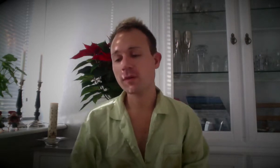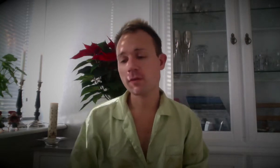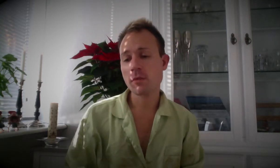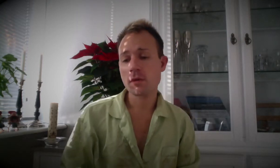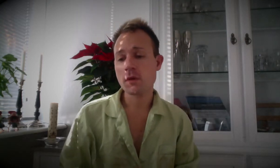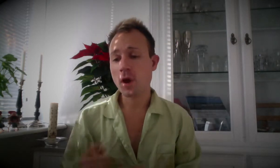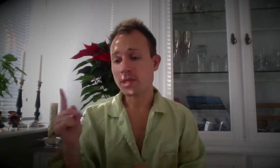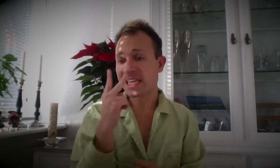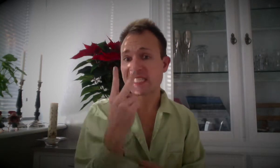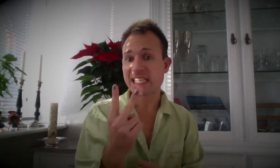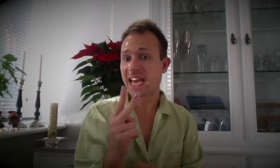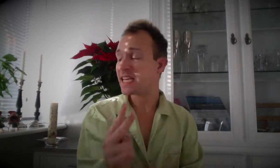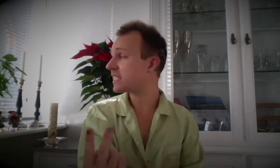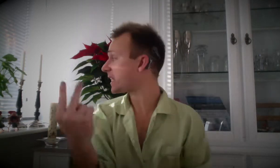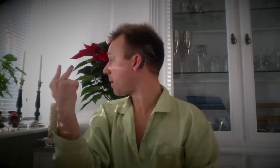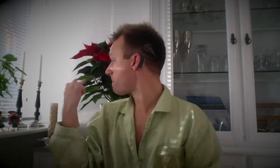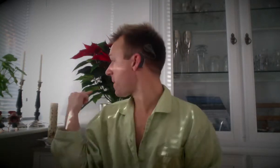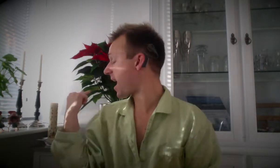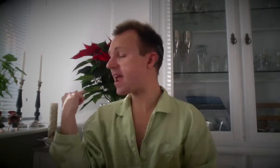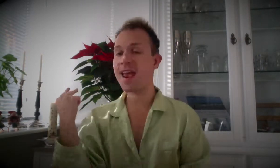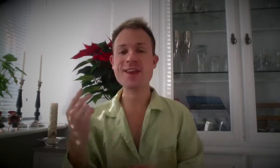Kom til at se sig tilbage,